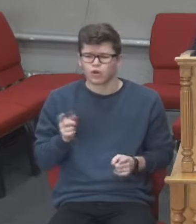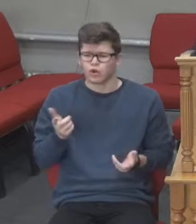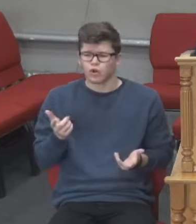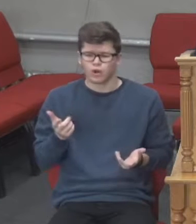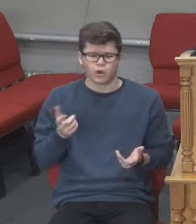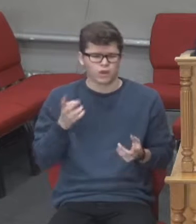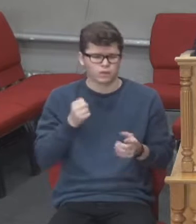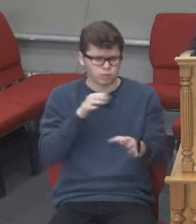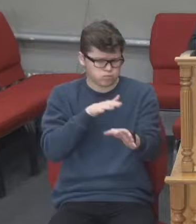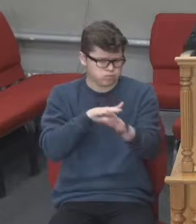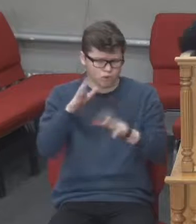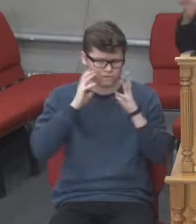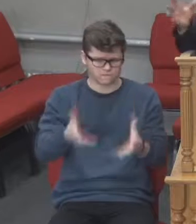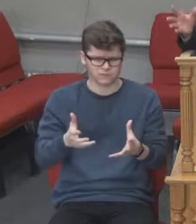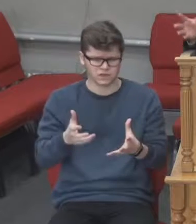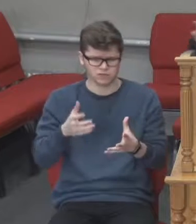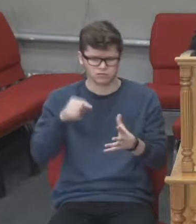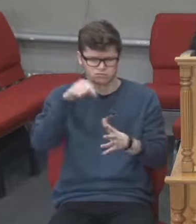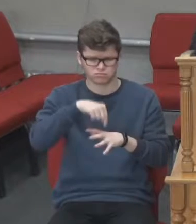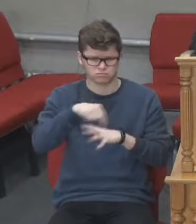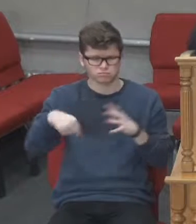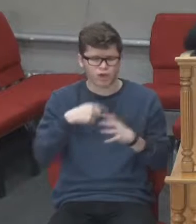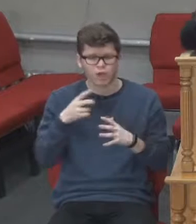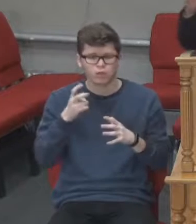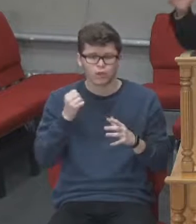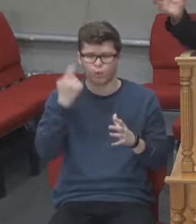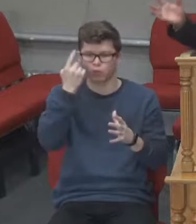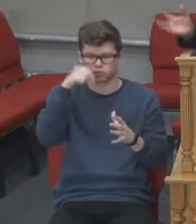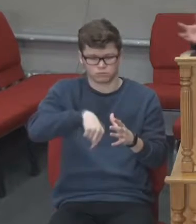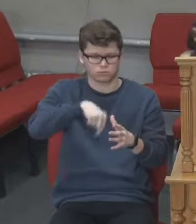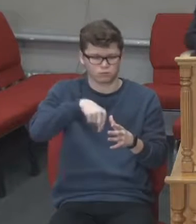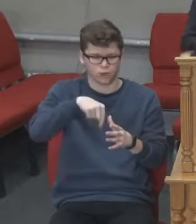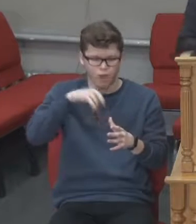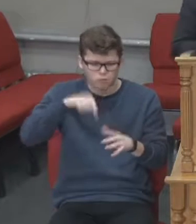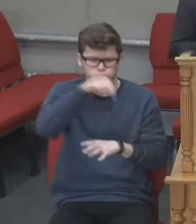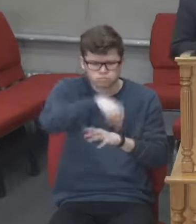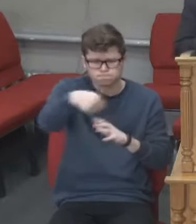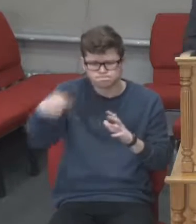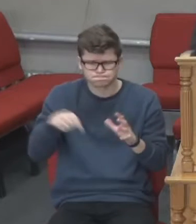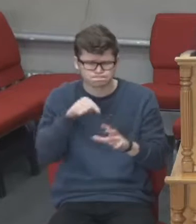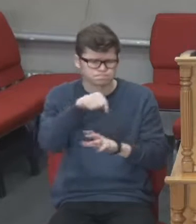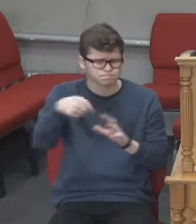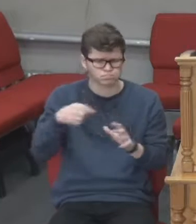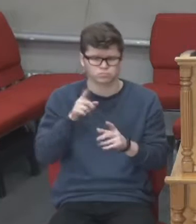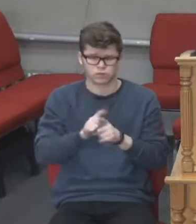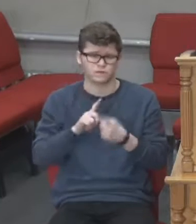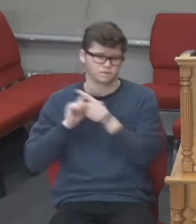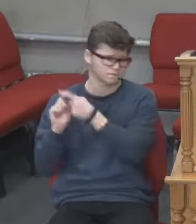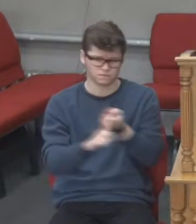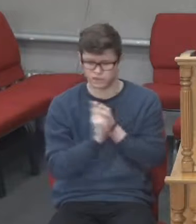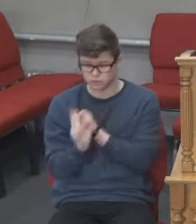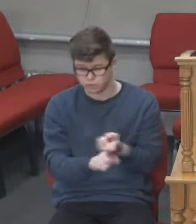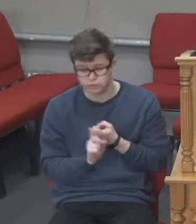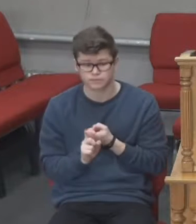тільки одну країну, захоплює багато країн, поширюється по всьому світу. І в нас в Україні